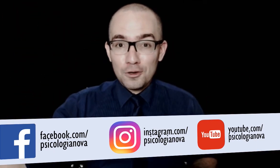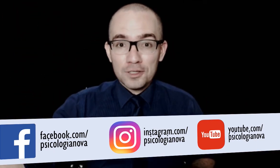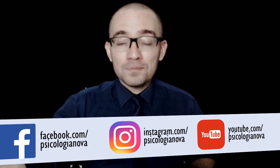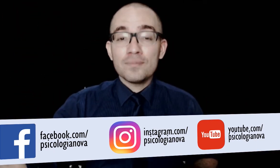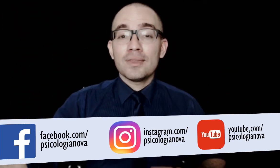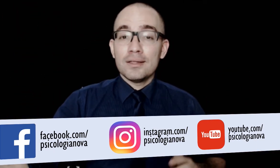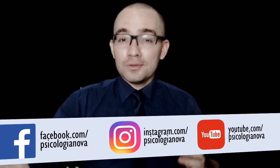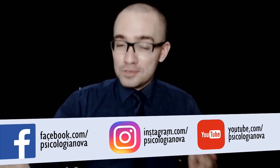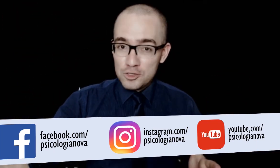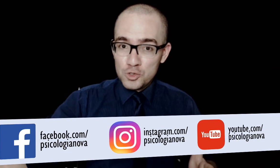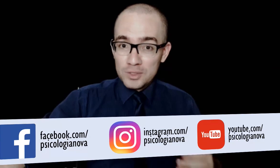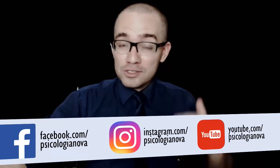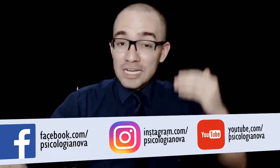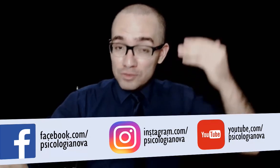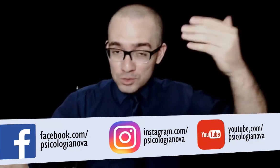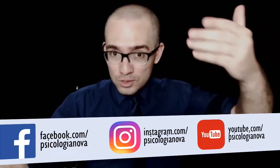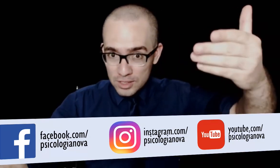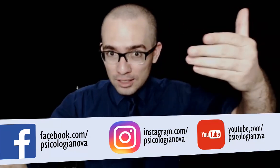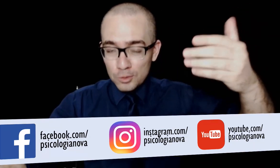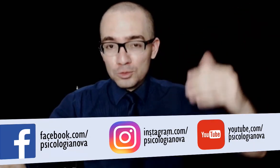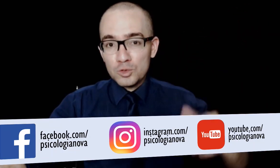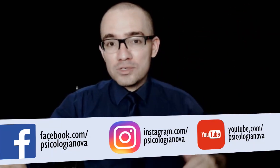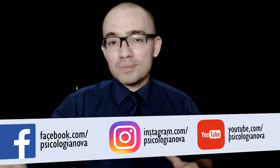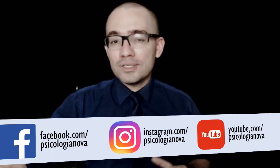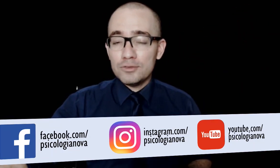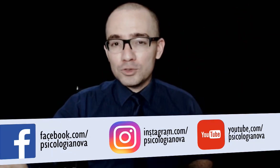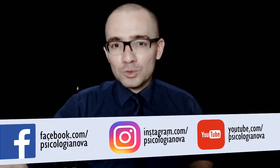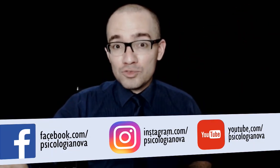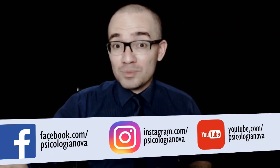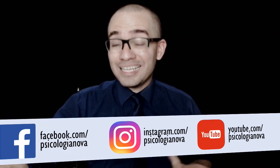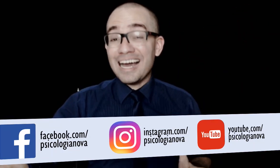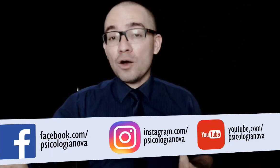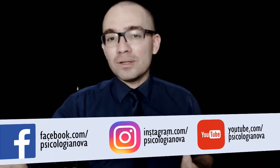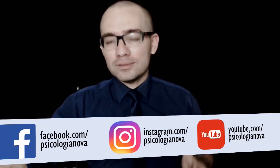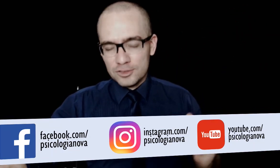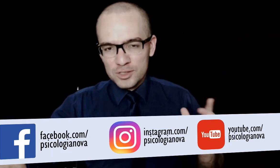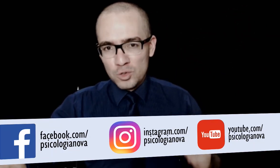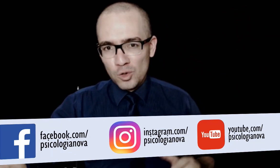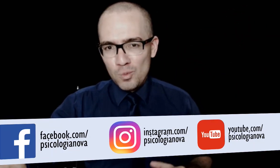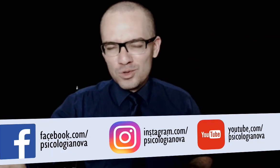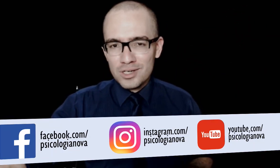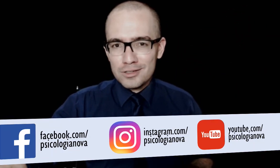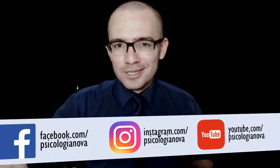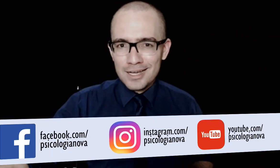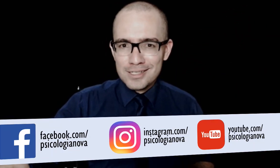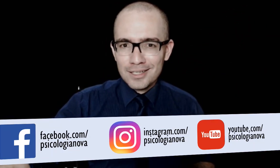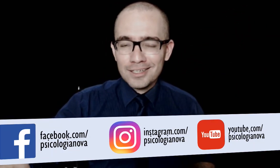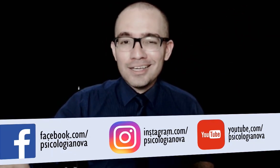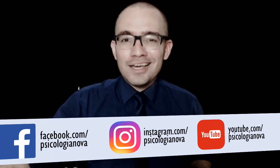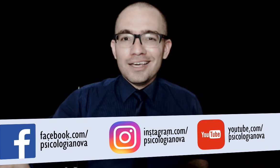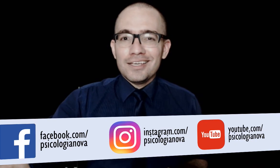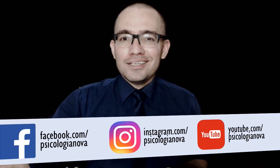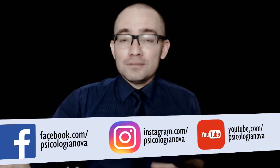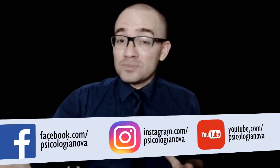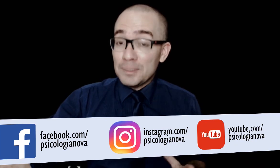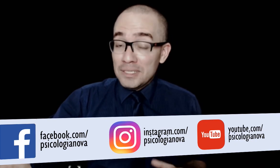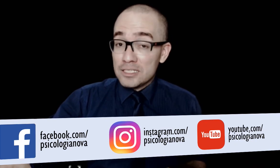aula. Nos adicionem, inscrevam-se no nosso canal no YouTube, sempre tem vídeo novo, sempre tem aula. Às vezes eu coloco um monte de aula de graça lá e sempre tem